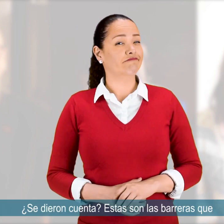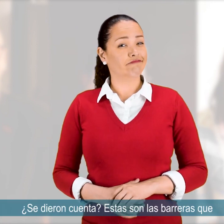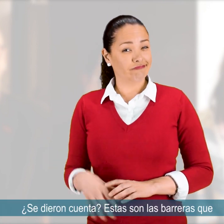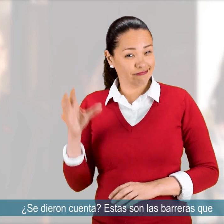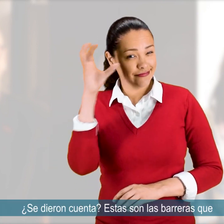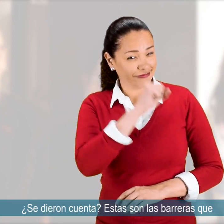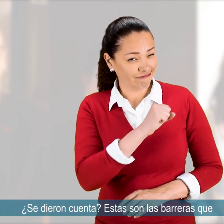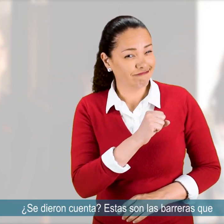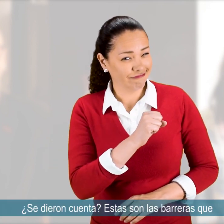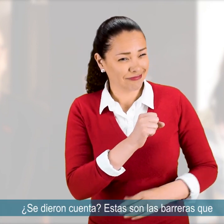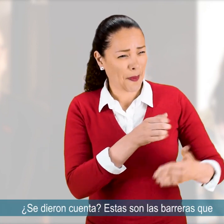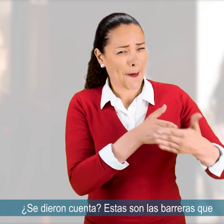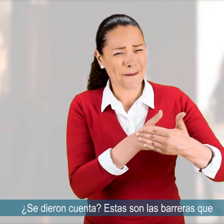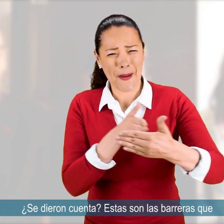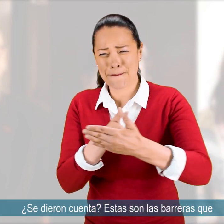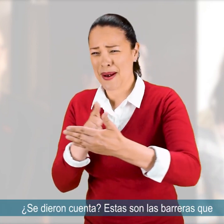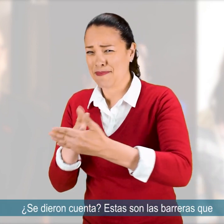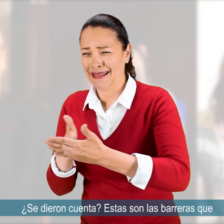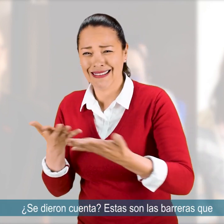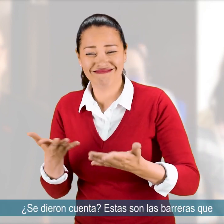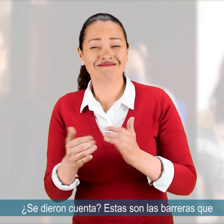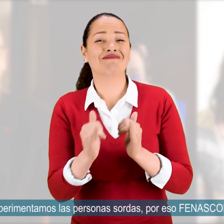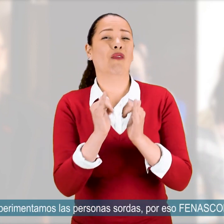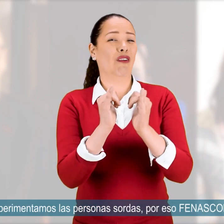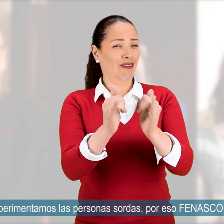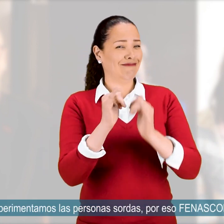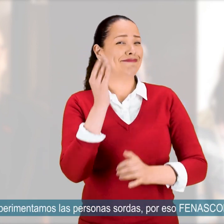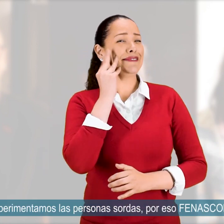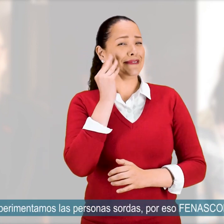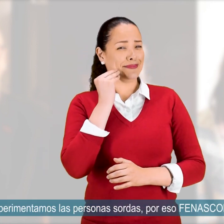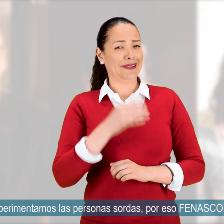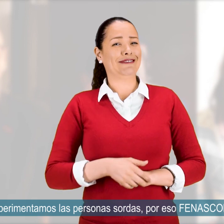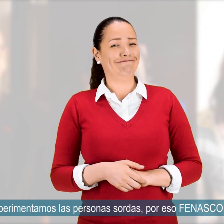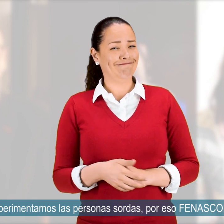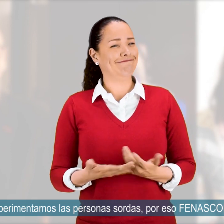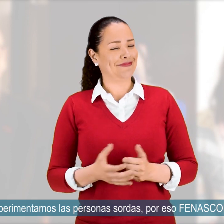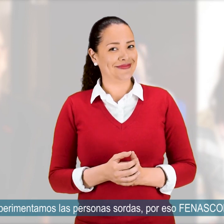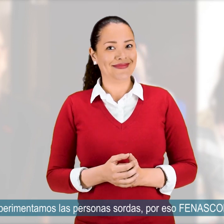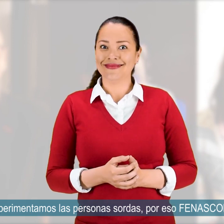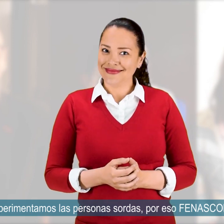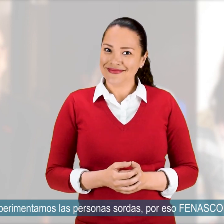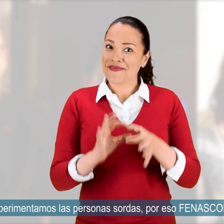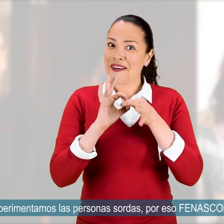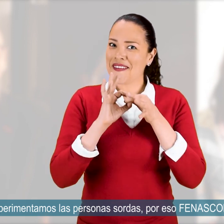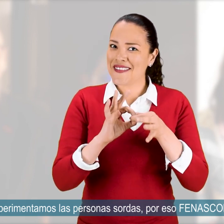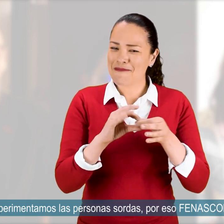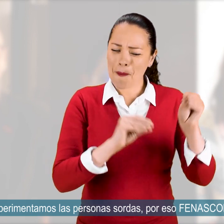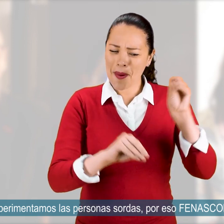¿Se dieron cuenta? Estas son las barreras que experimentamos las personas sordas. Por eso, Fenascol